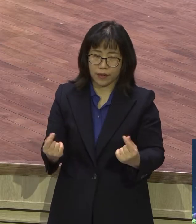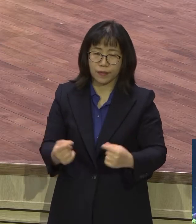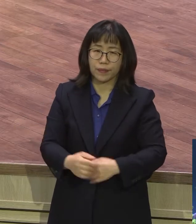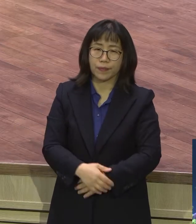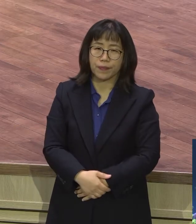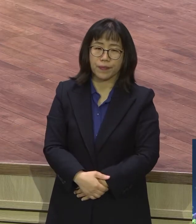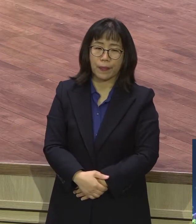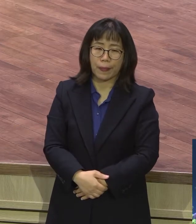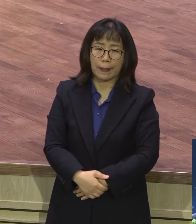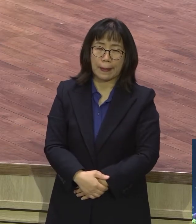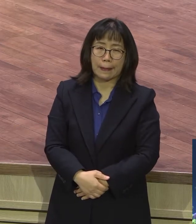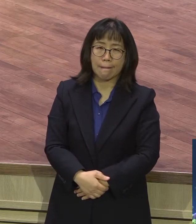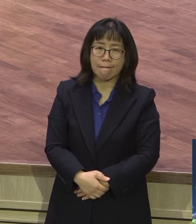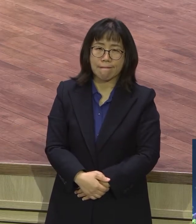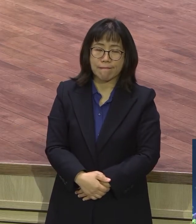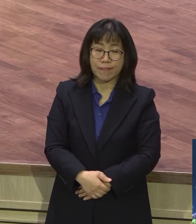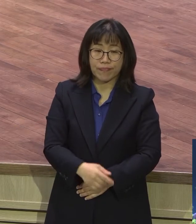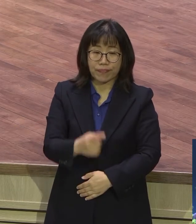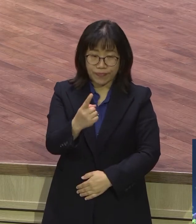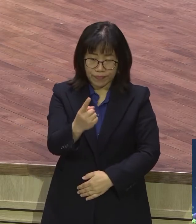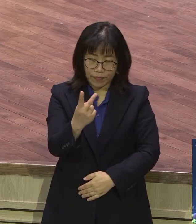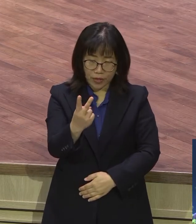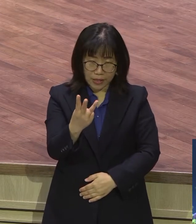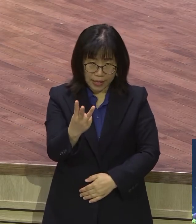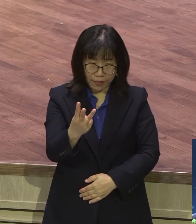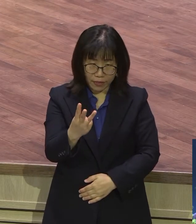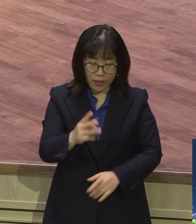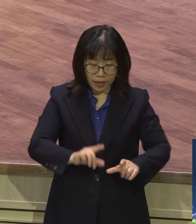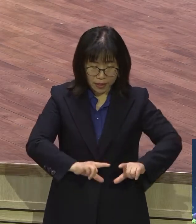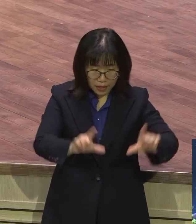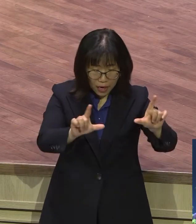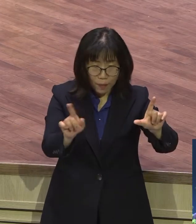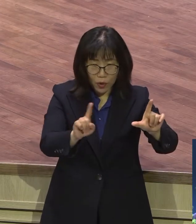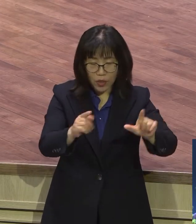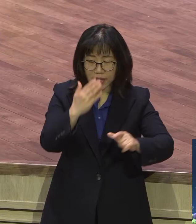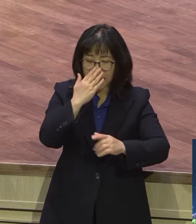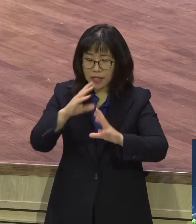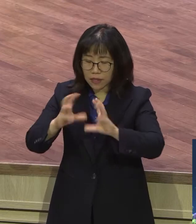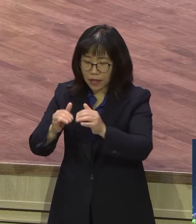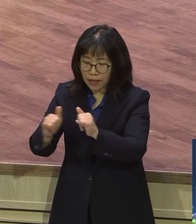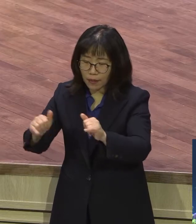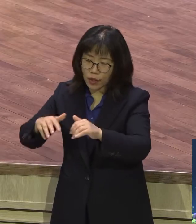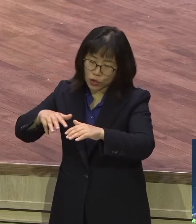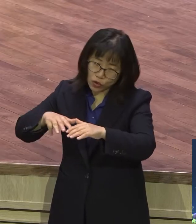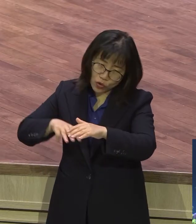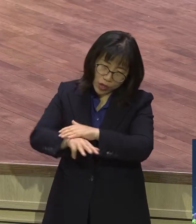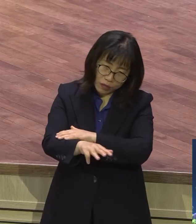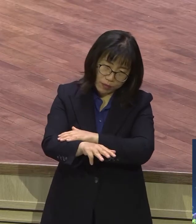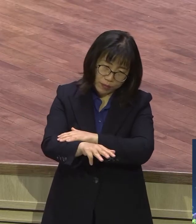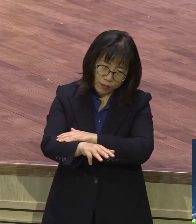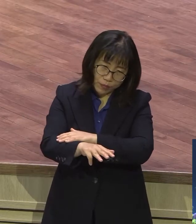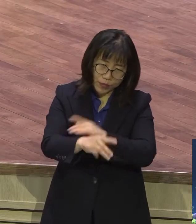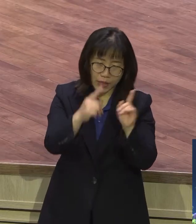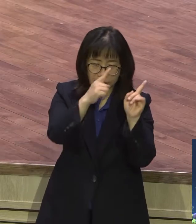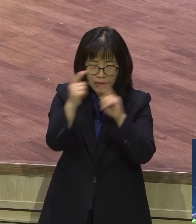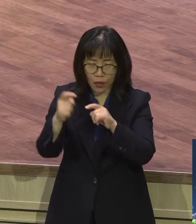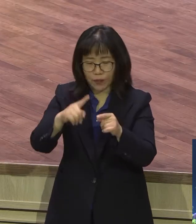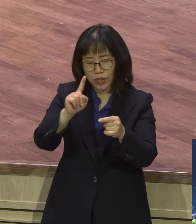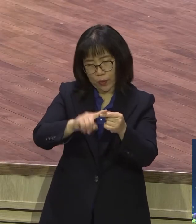본문에 나오는 새 절기는 이스라엘 백성들의 출애급을 기념한 6월절 6월절이라고 하는